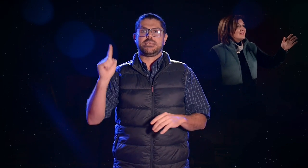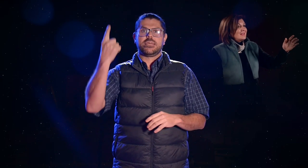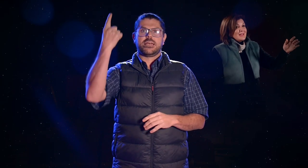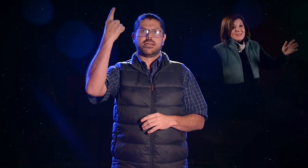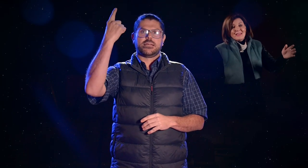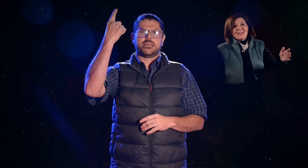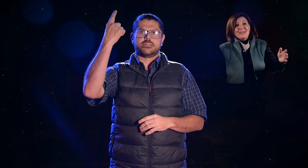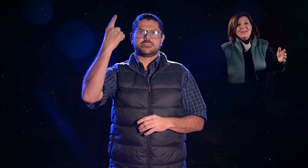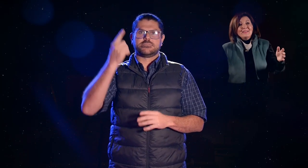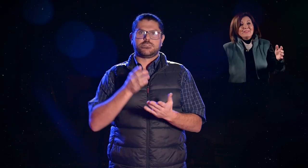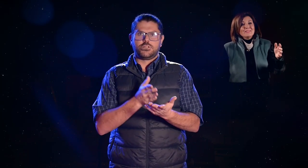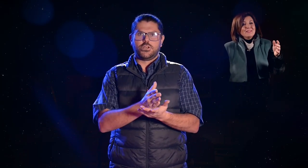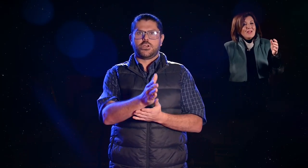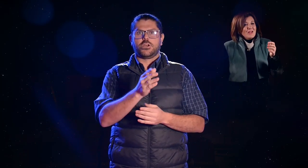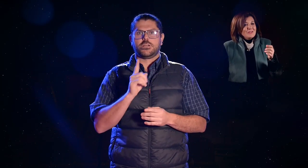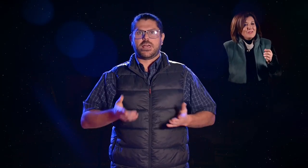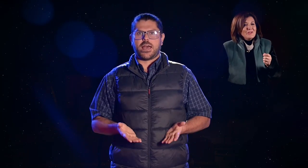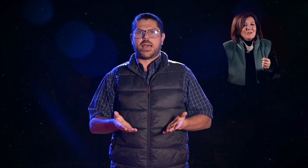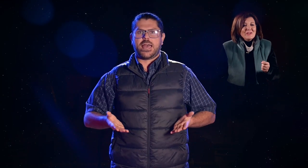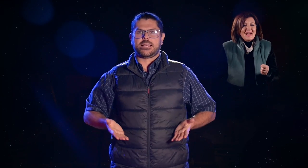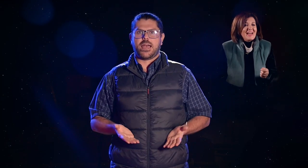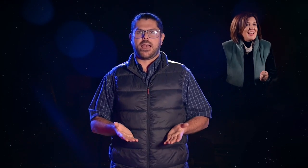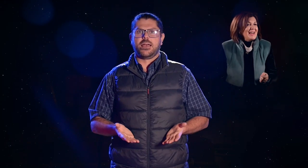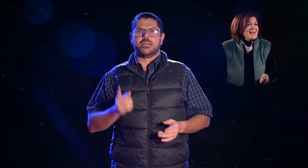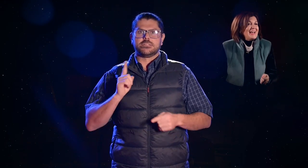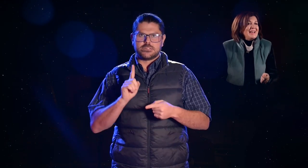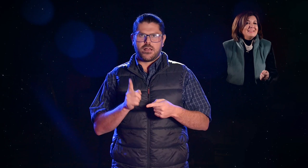Ja, die ene,